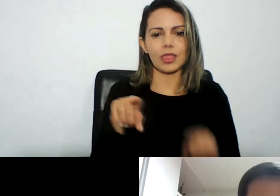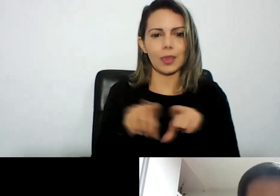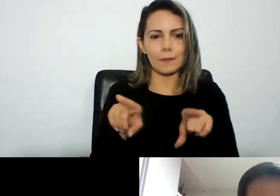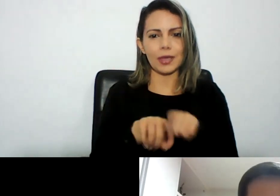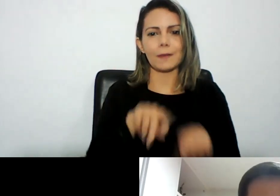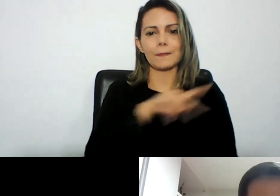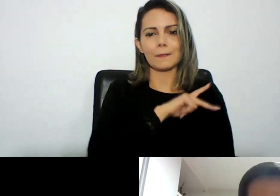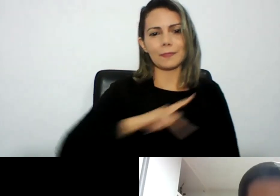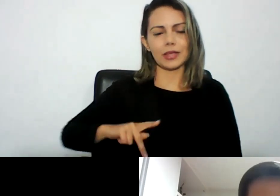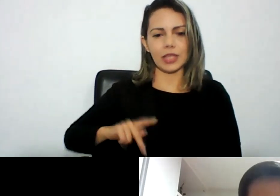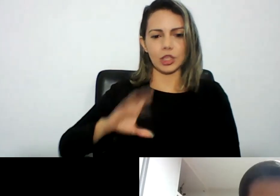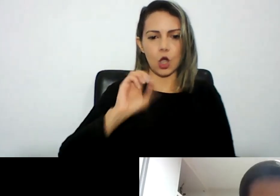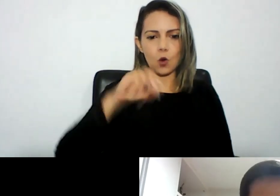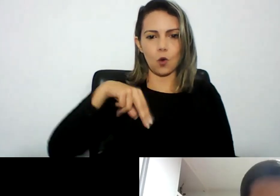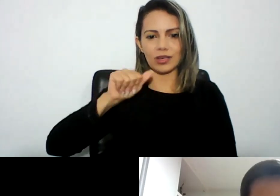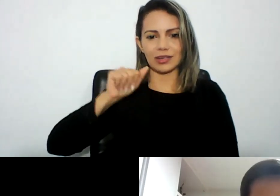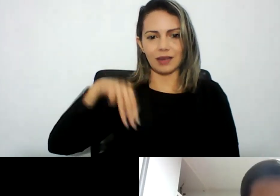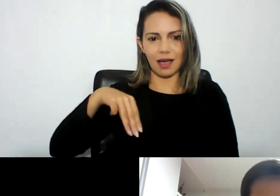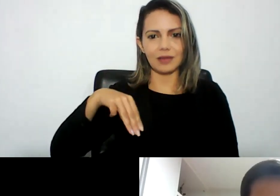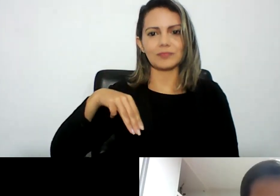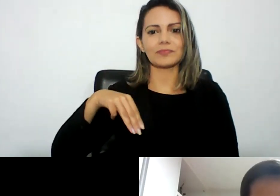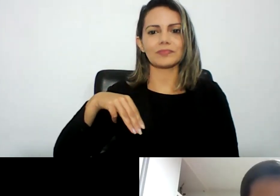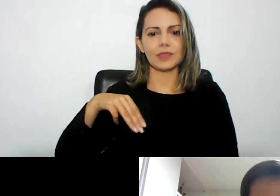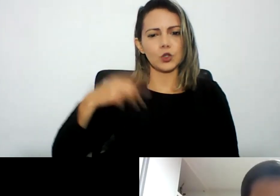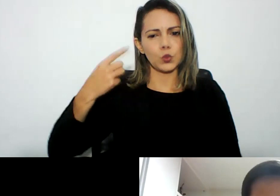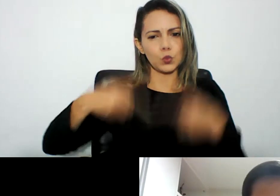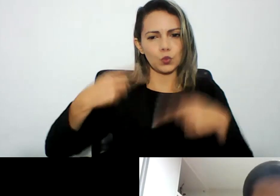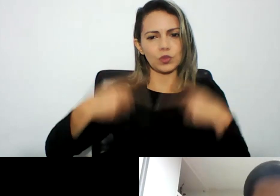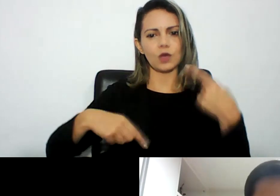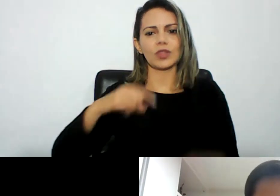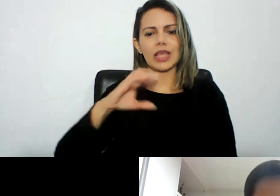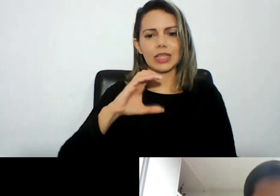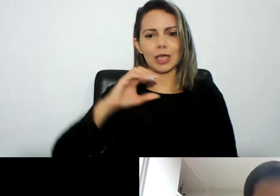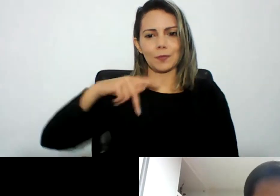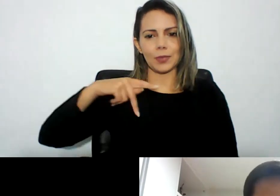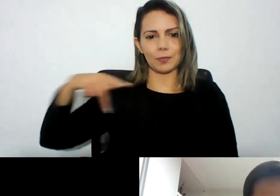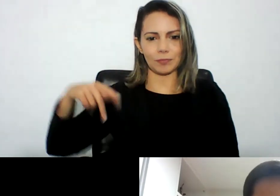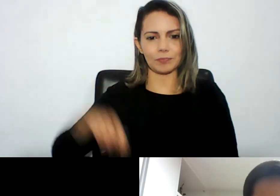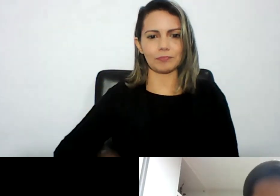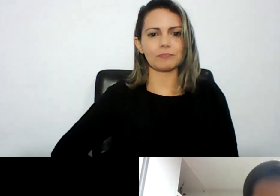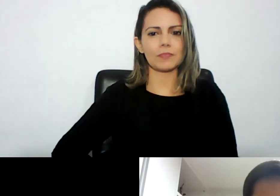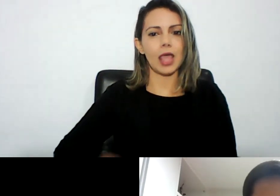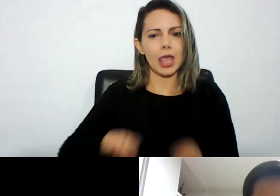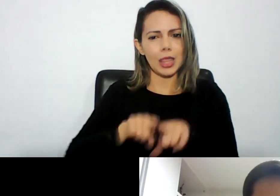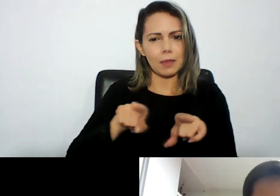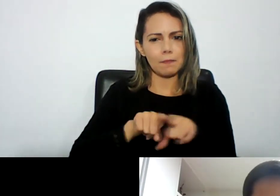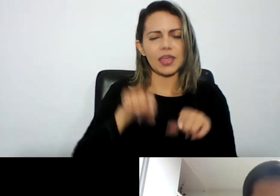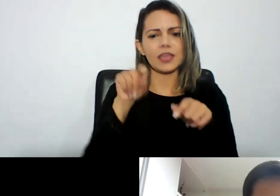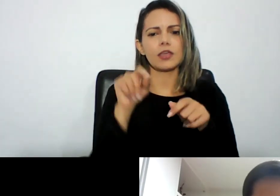junto à Câmara dos Deputados na discussão do novo CPP agora em 2021 coautor do anteprojeto de lei número